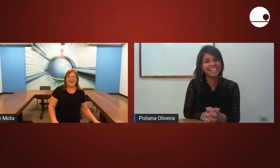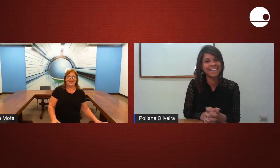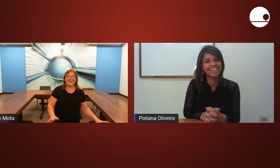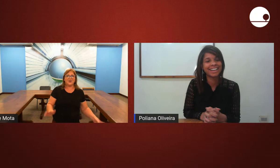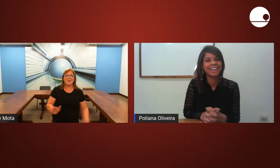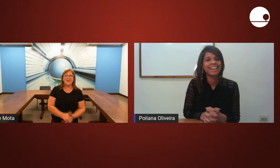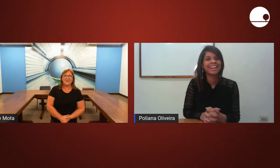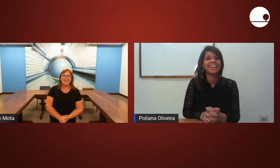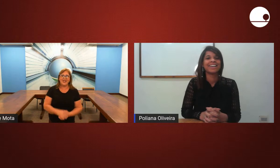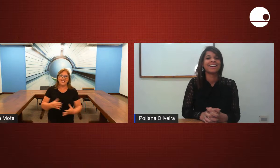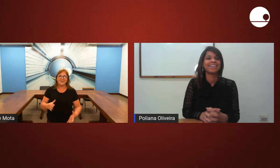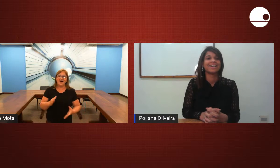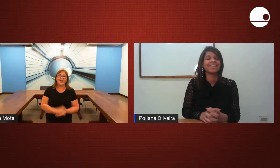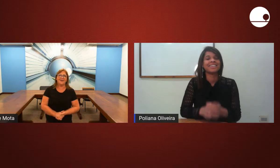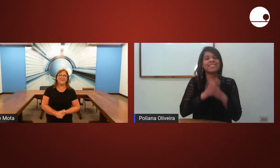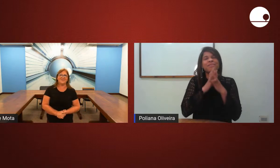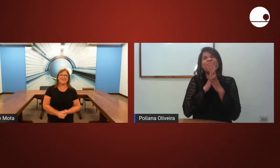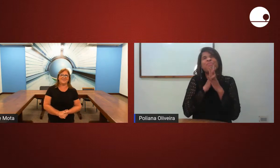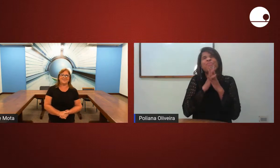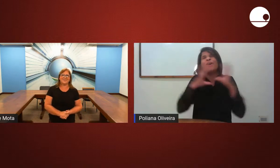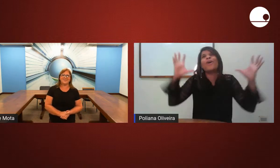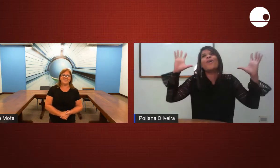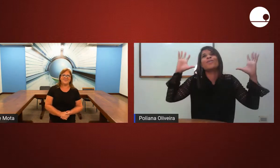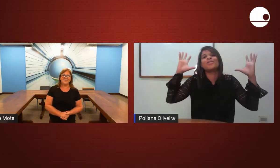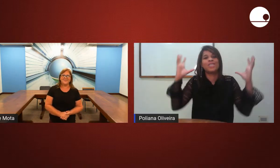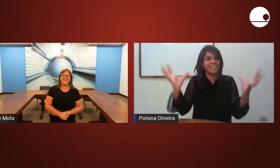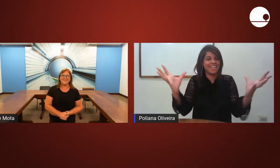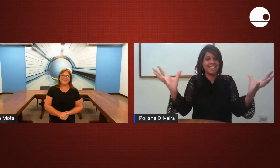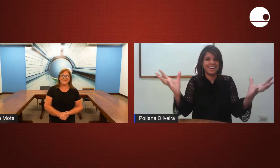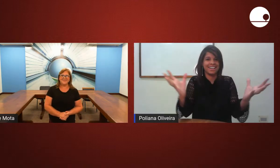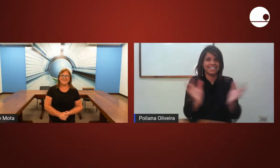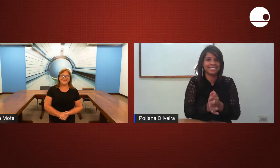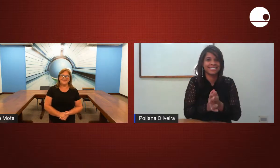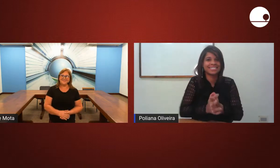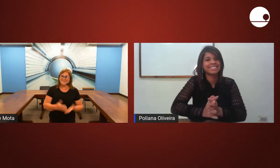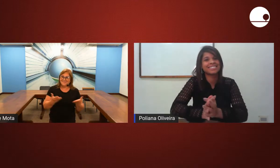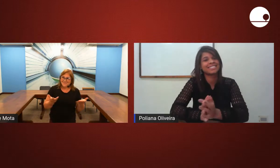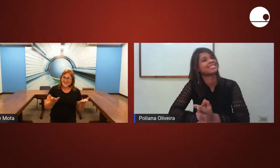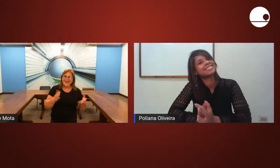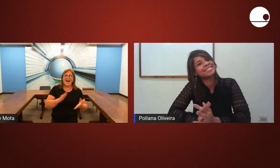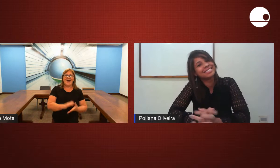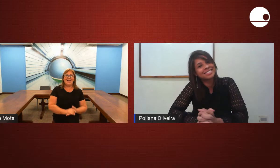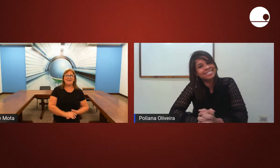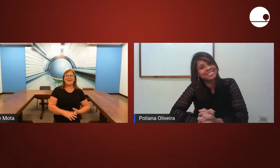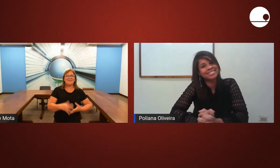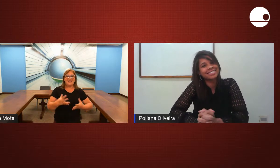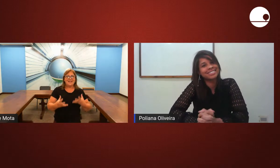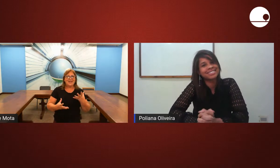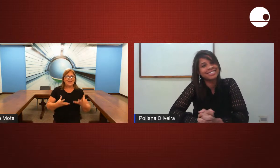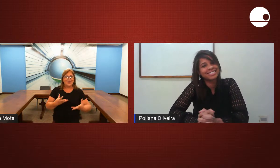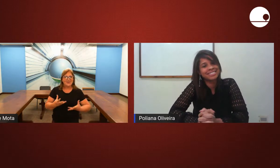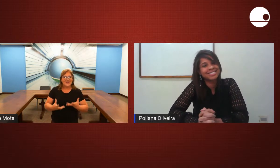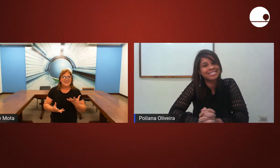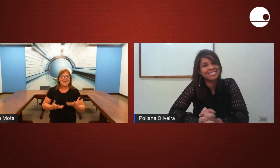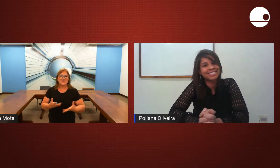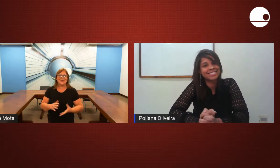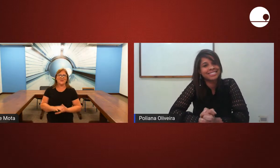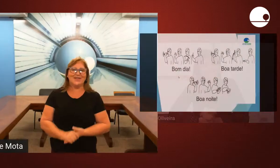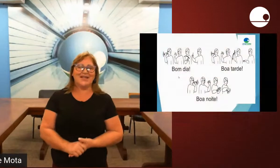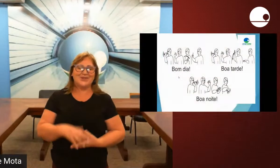como é que você pega e fala bom dia a Libra também tem toda essa estrutura tem